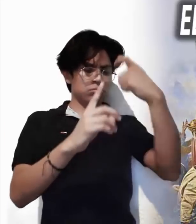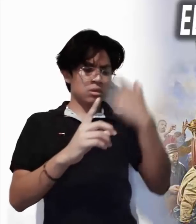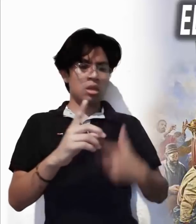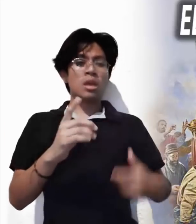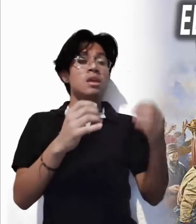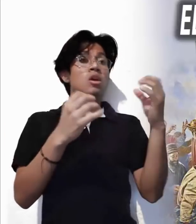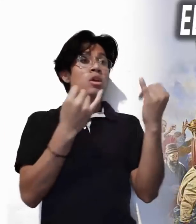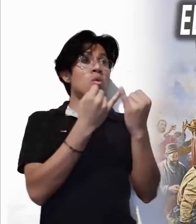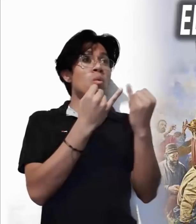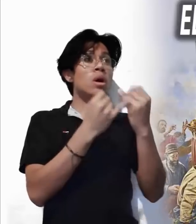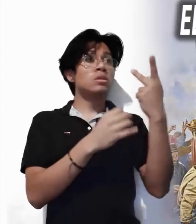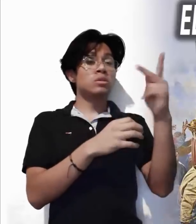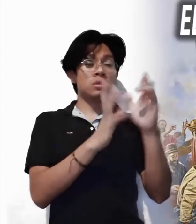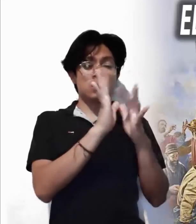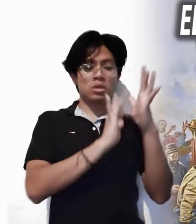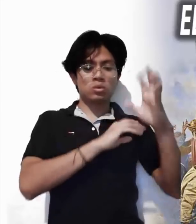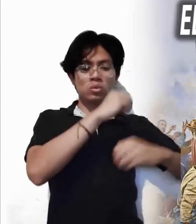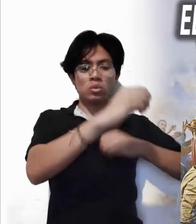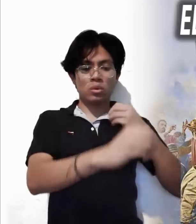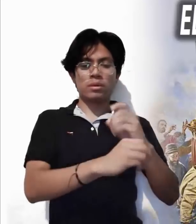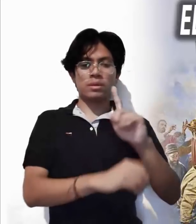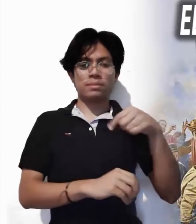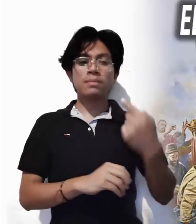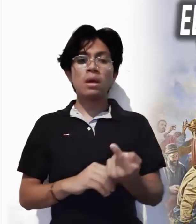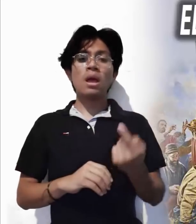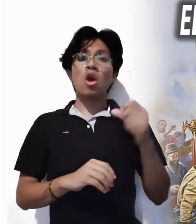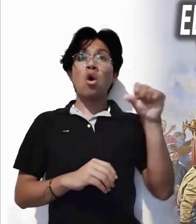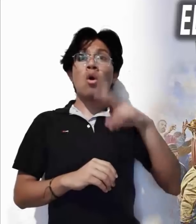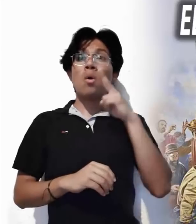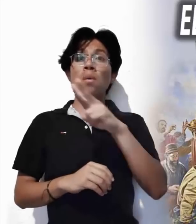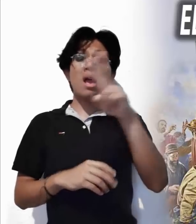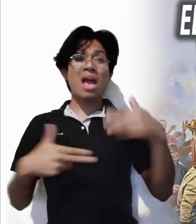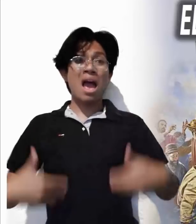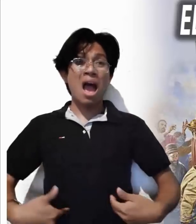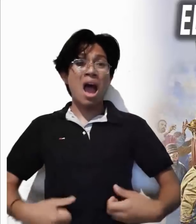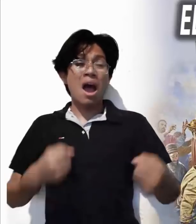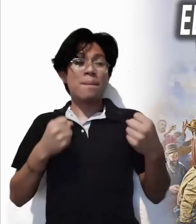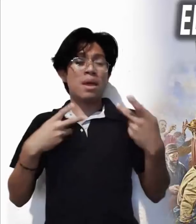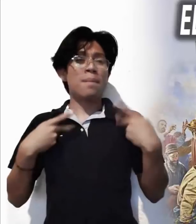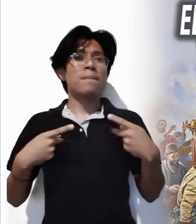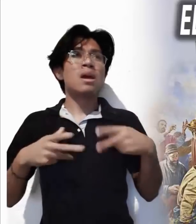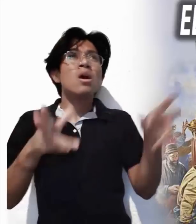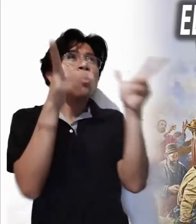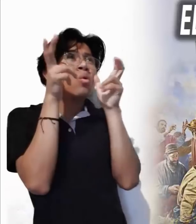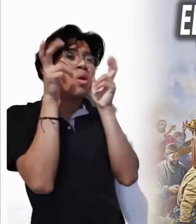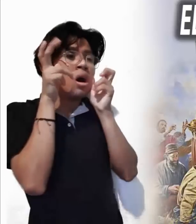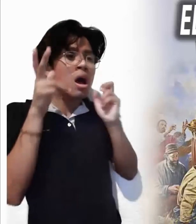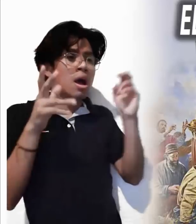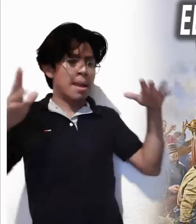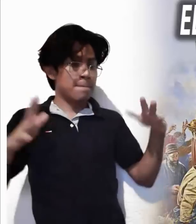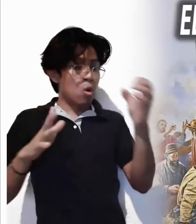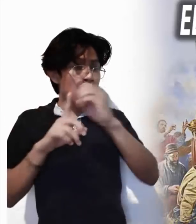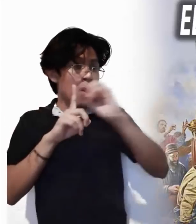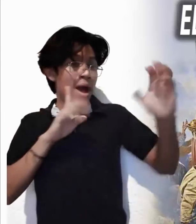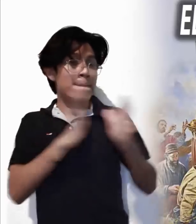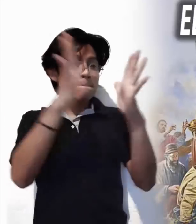como el Maestro actuó. Si hoy lo contemplamos luchando contra el hambre de sus oyentes, organizando y promoviendo